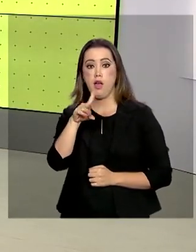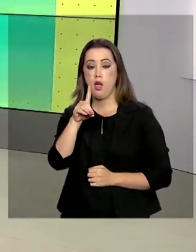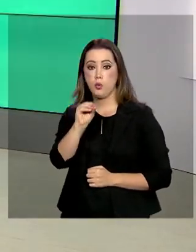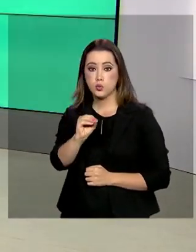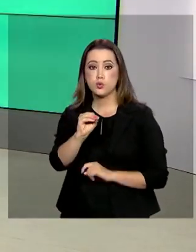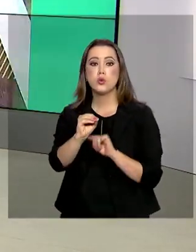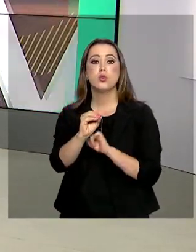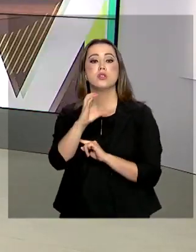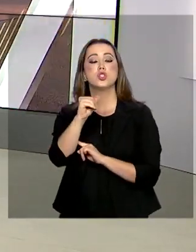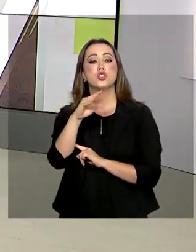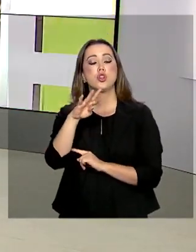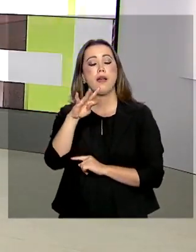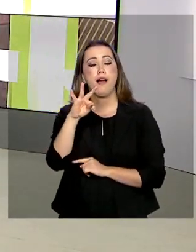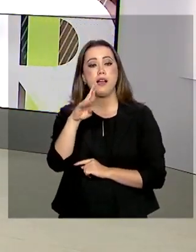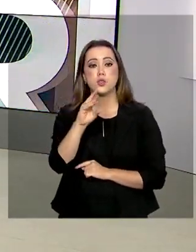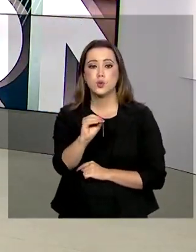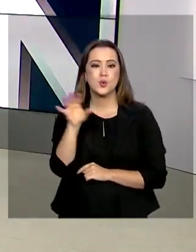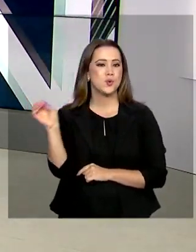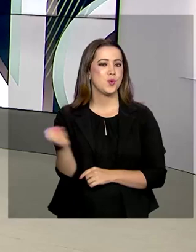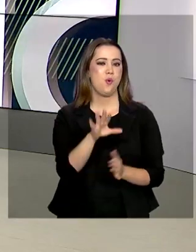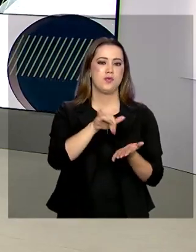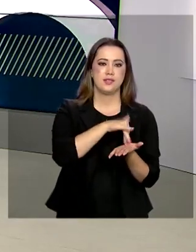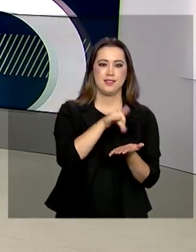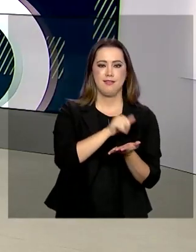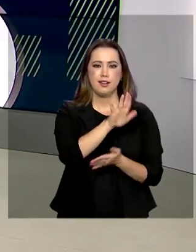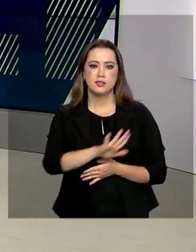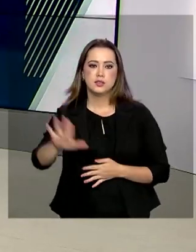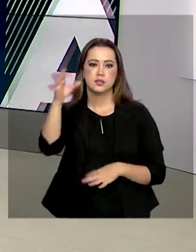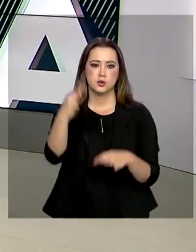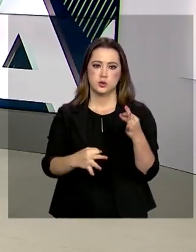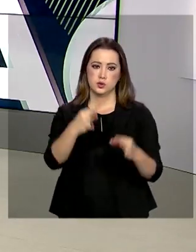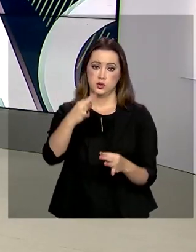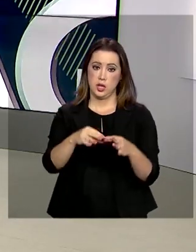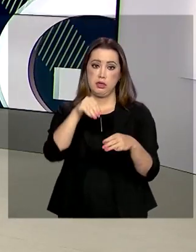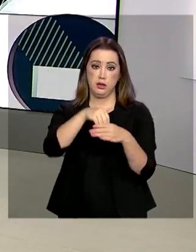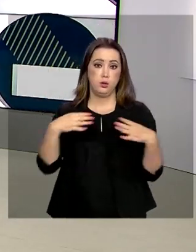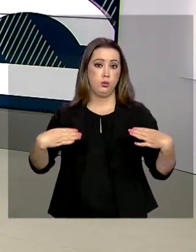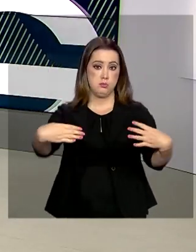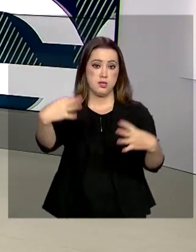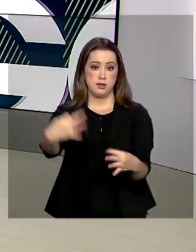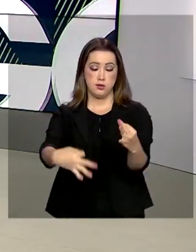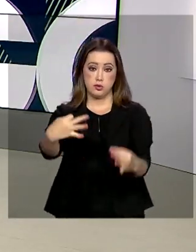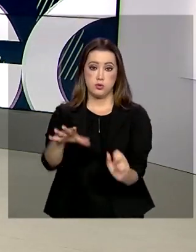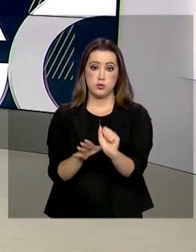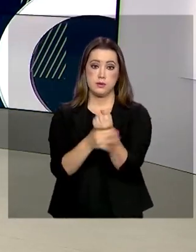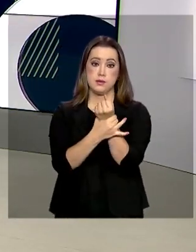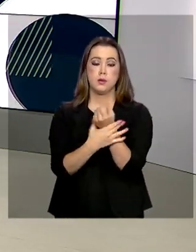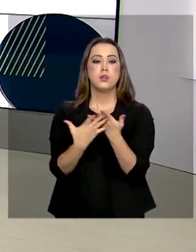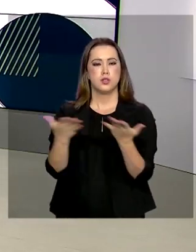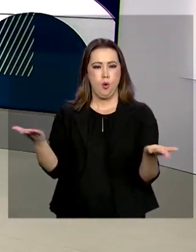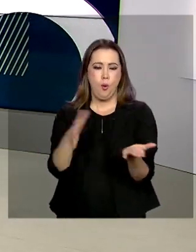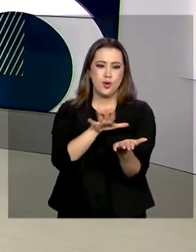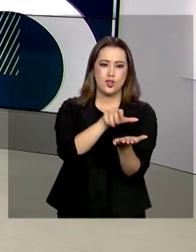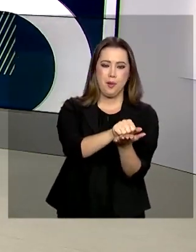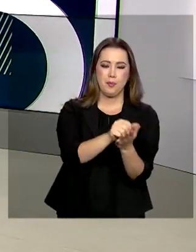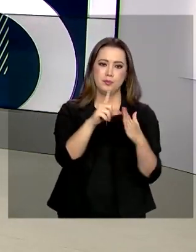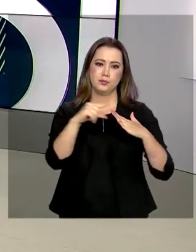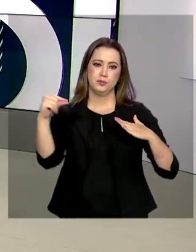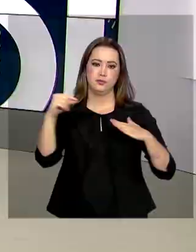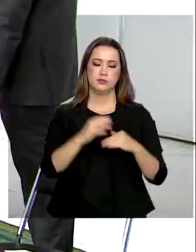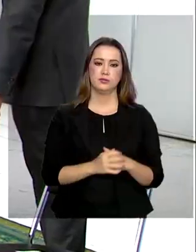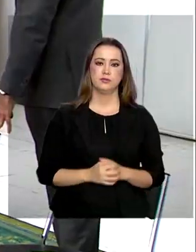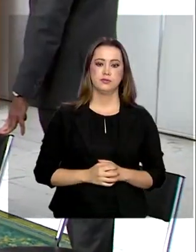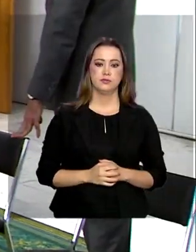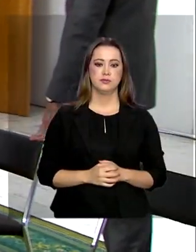Castro Panoeiro é o novo secretário nacional de Justiça do Ministério da Justiça e Segurança Pública. A posse foi hoje, no Palácio do Planalto.